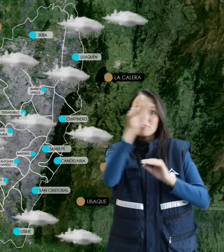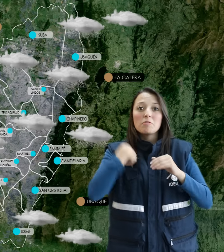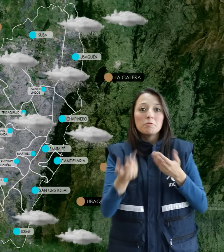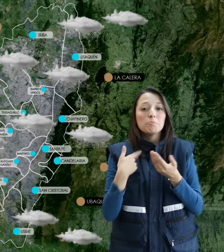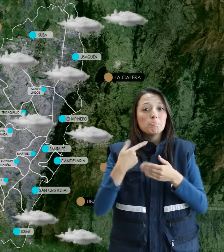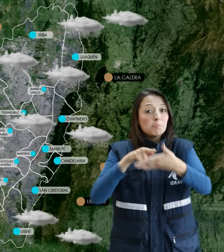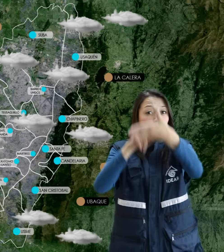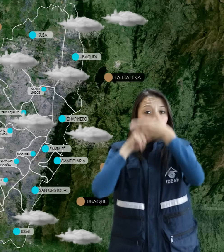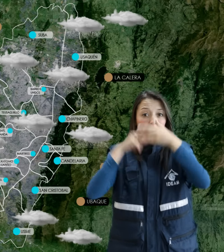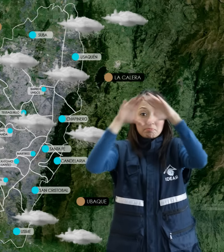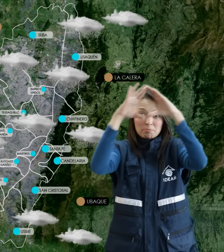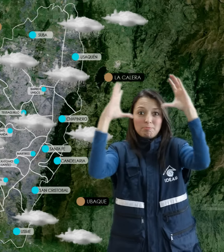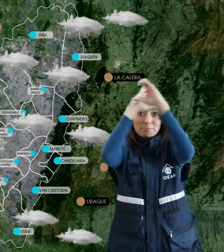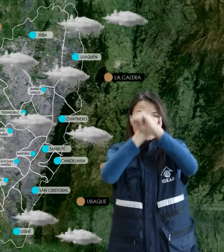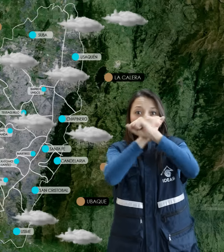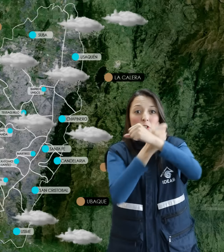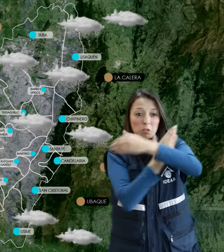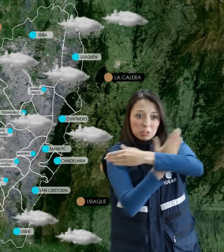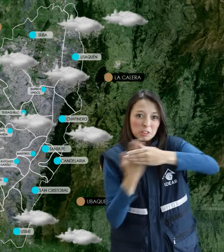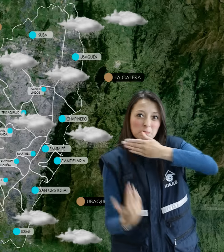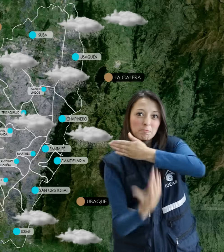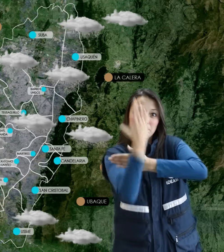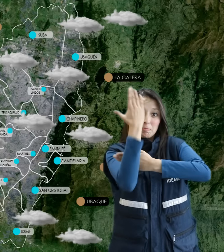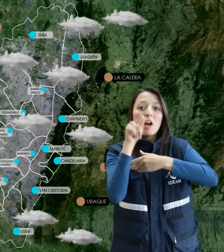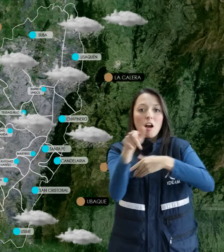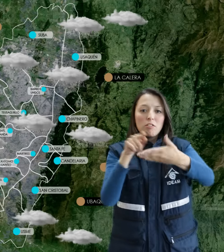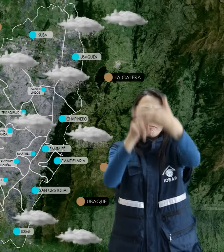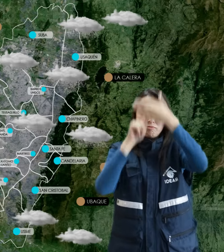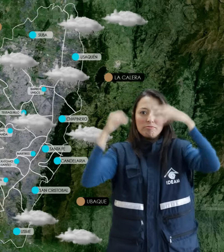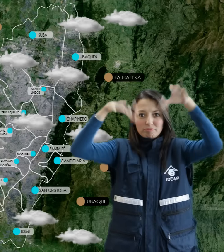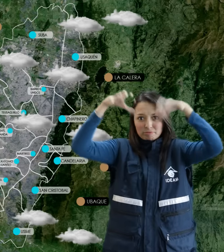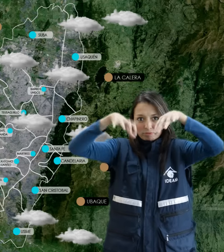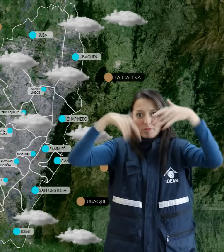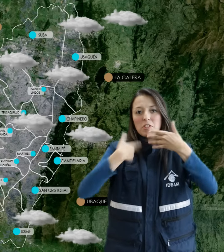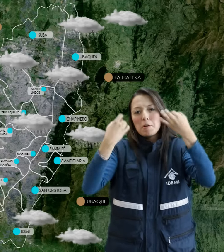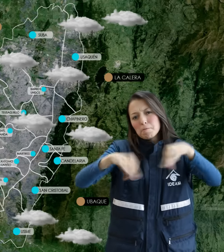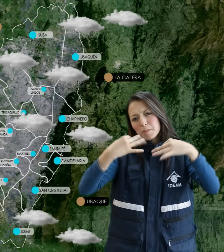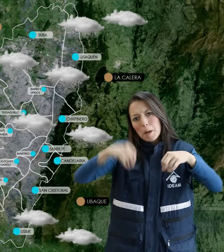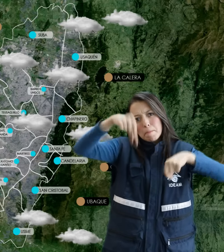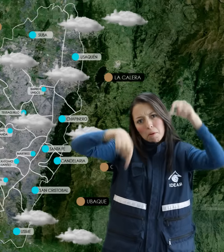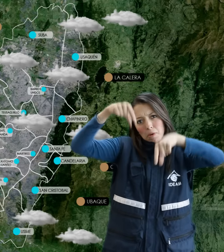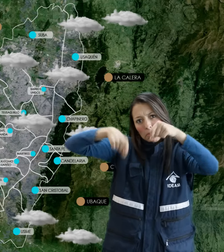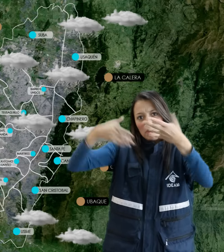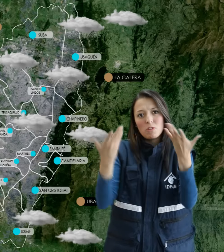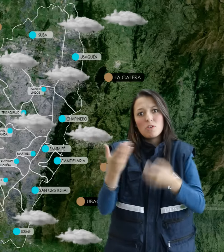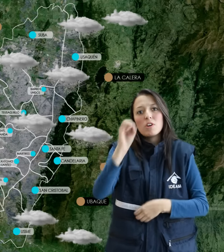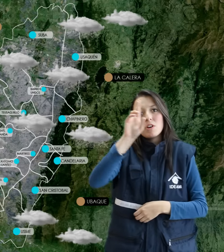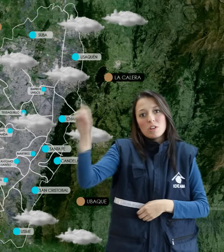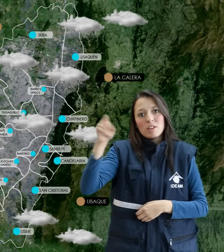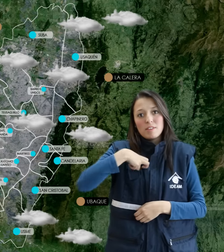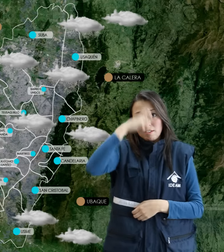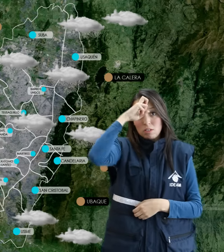Se espera que ya al finalizar la noche y durante algunas horas de la madrugada se presenten lluvias de carácter ligero en sectores del oriente y